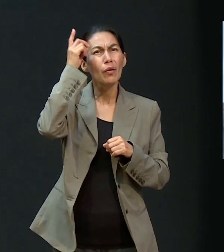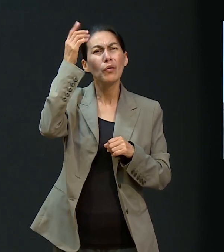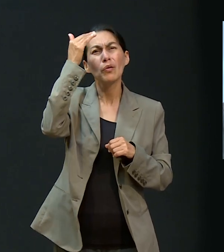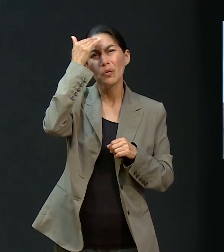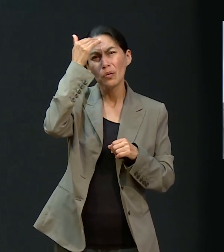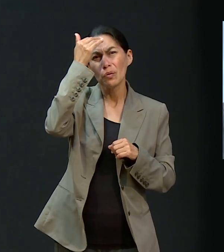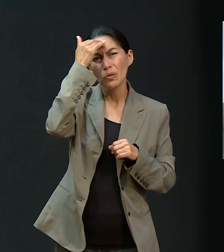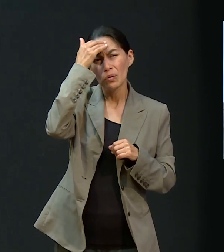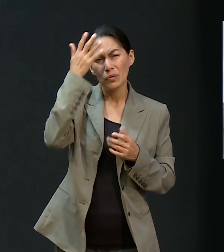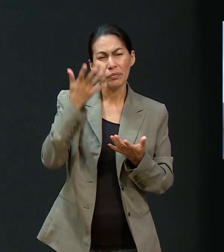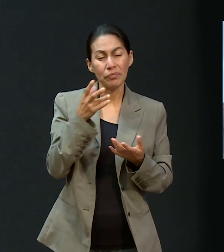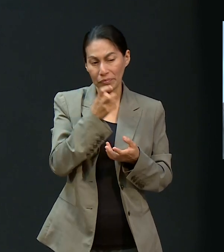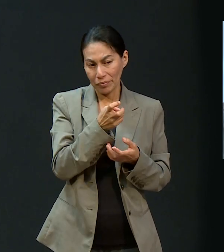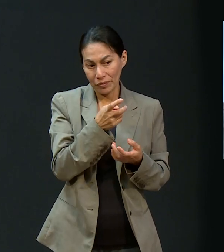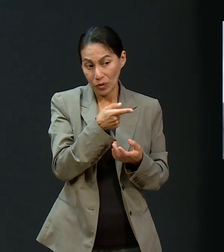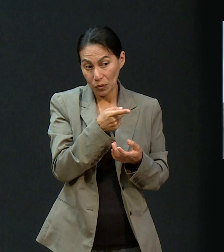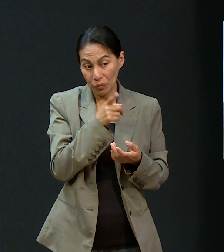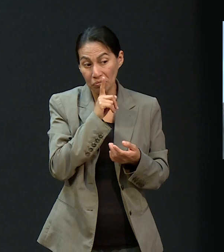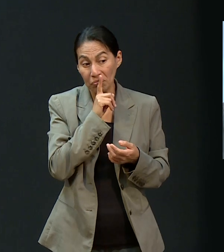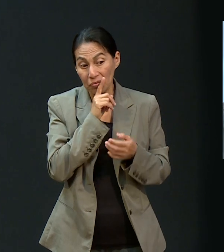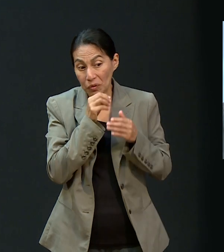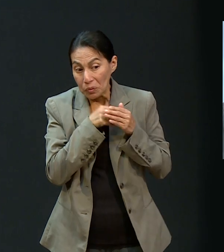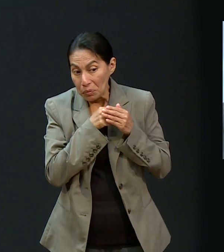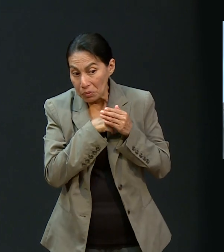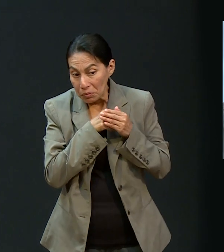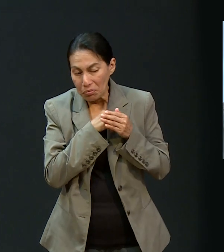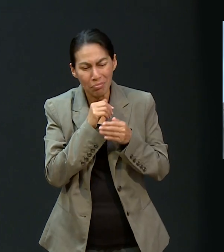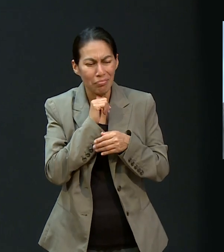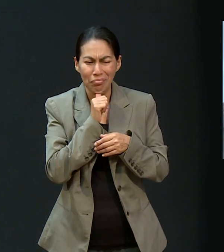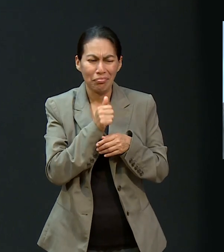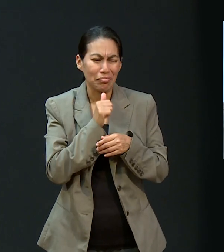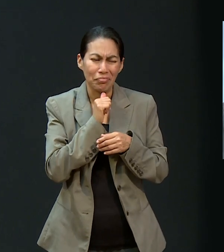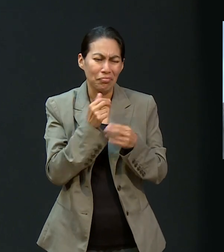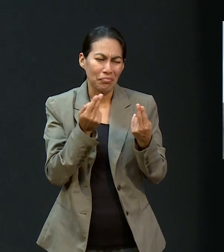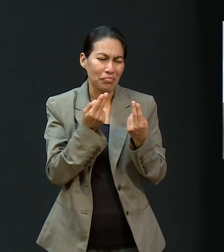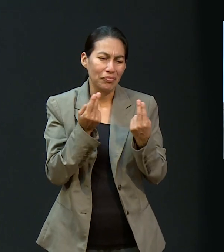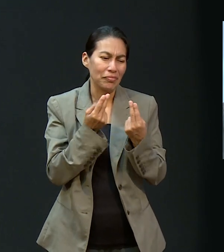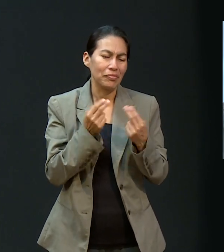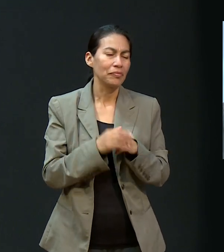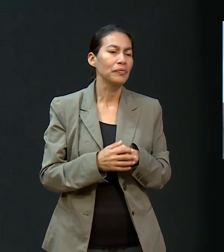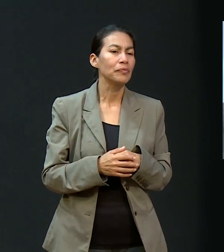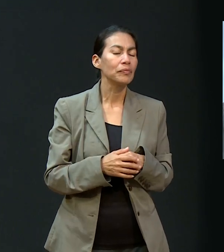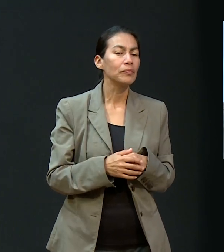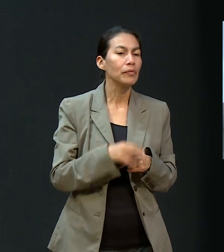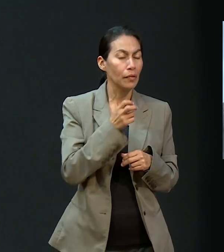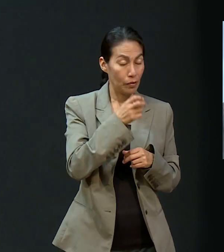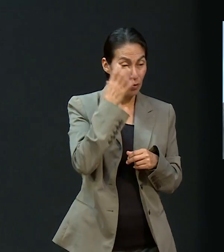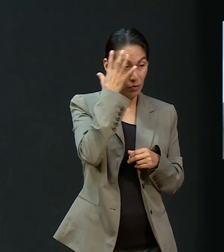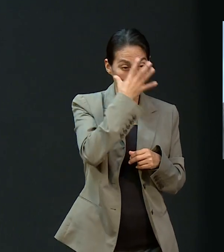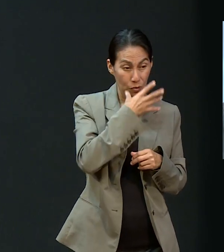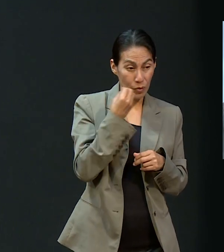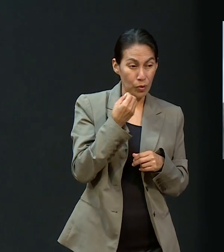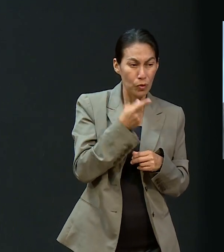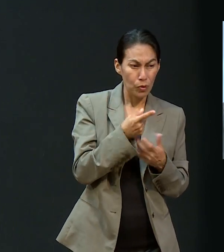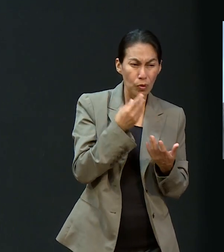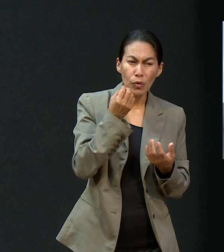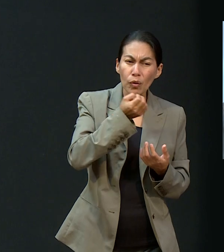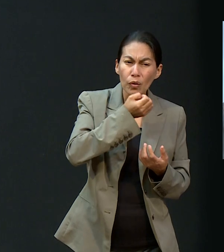conoce. Así que no hay necesidad de ocultarle absolutamente nada. Y qué maravilloso que tengas este recurso.